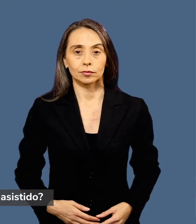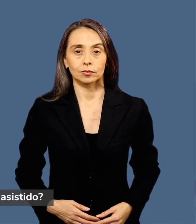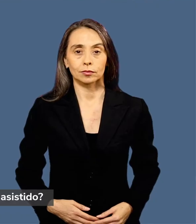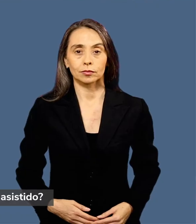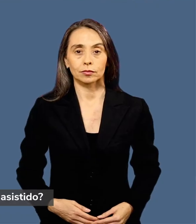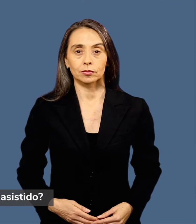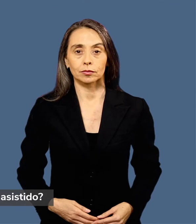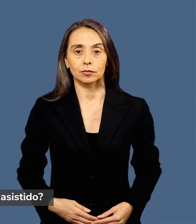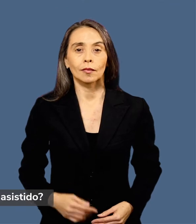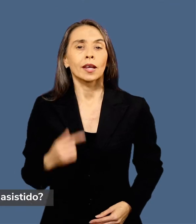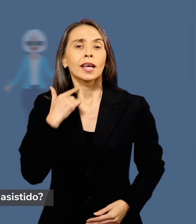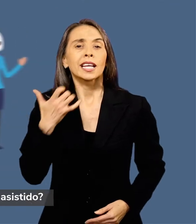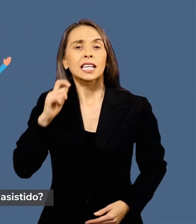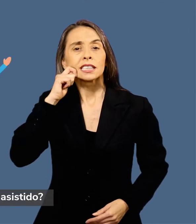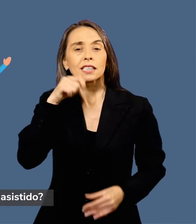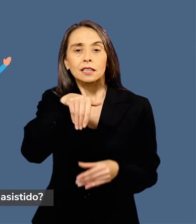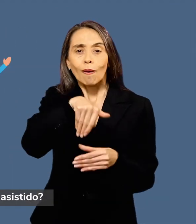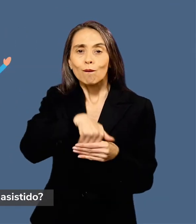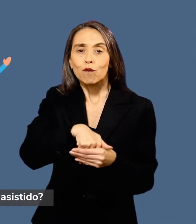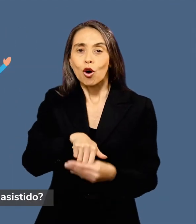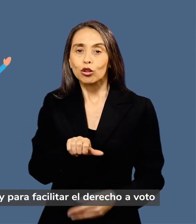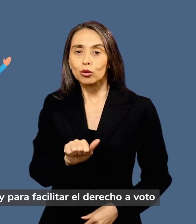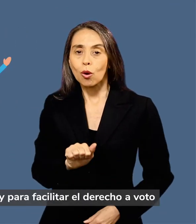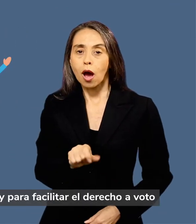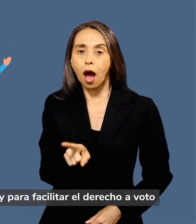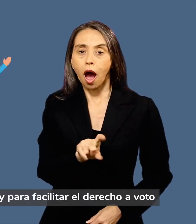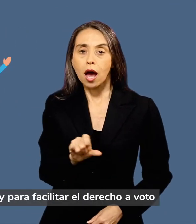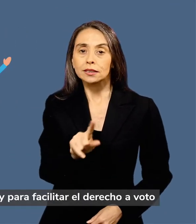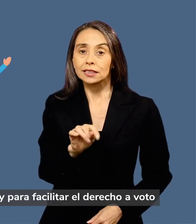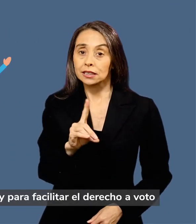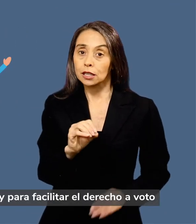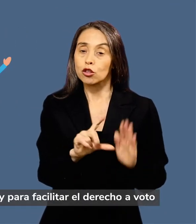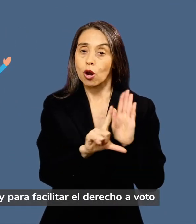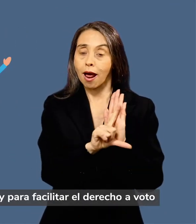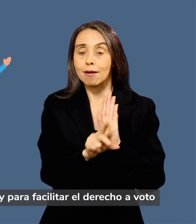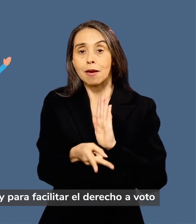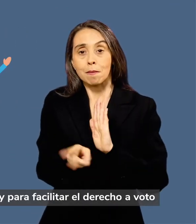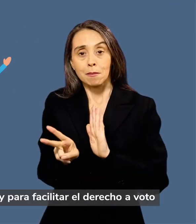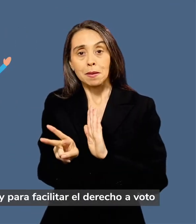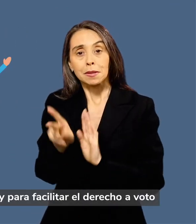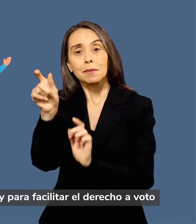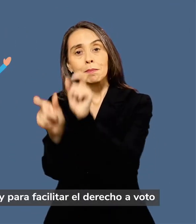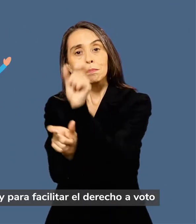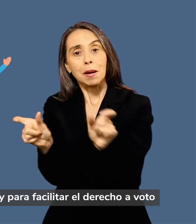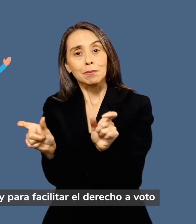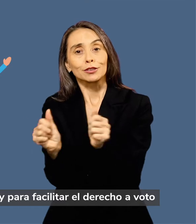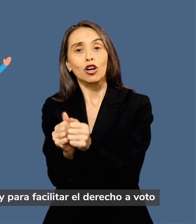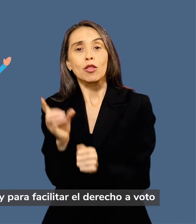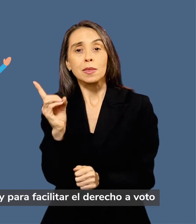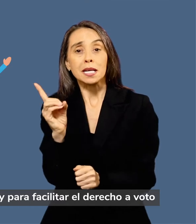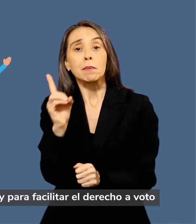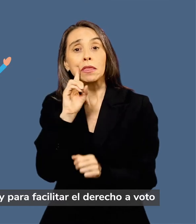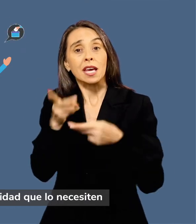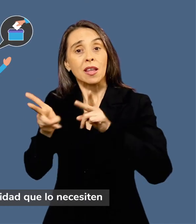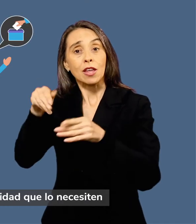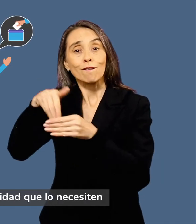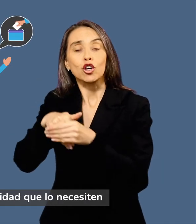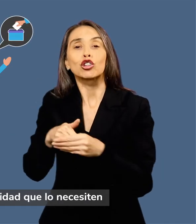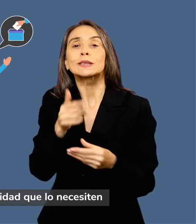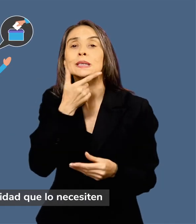¿Qué es el voto asistido? Es una alternativa que contempla la ley para facilitar el derecho a voto a las personas con